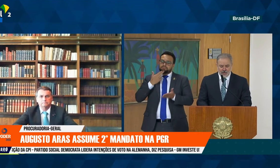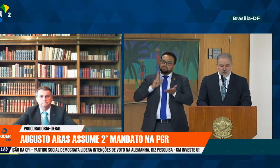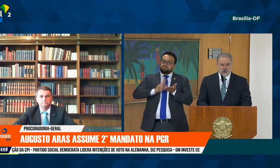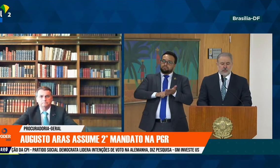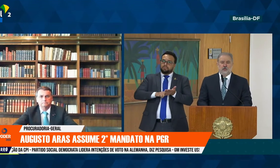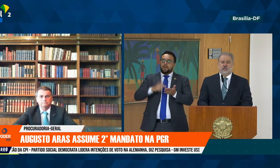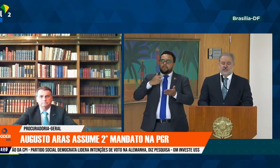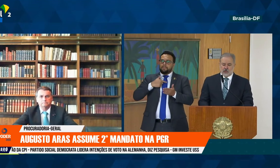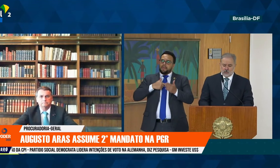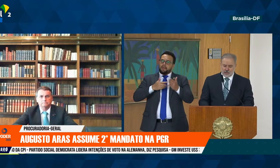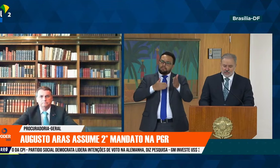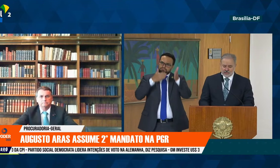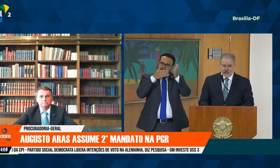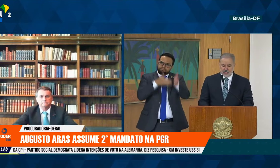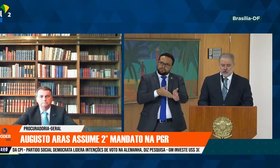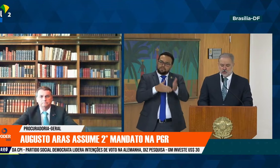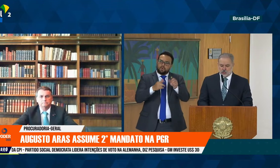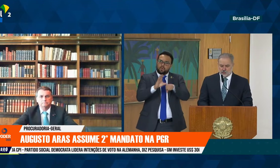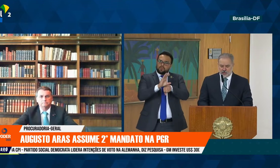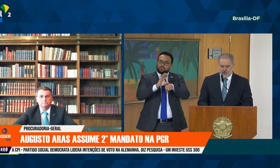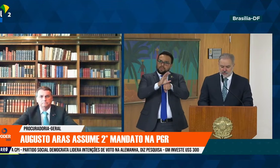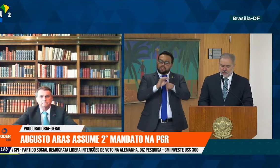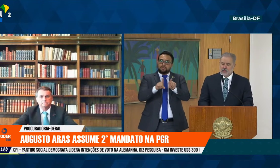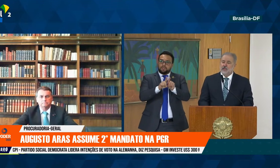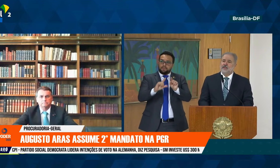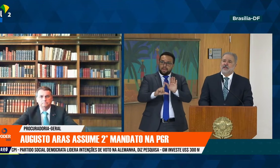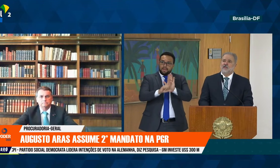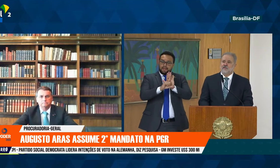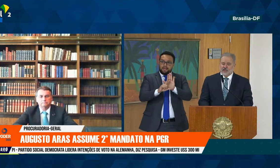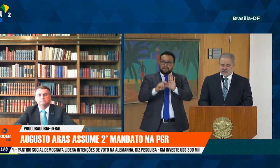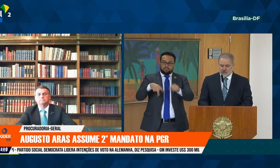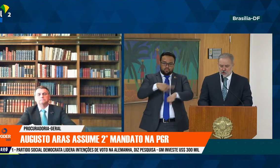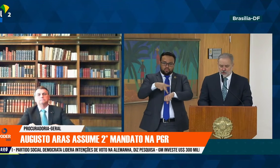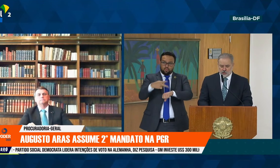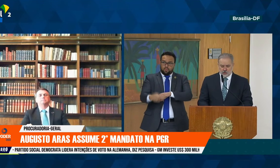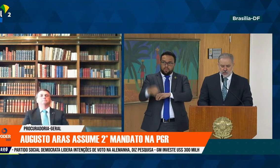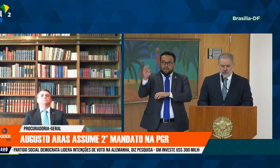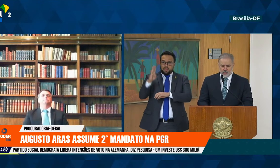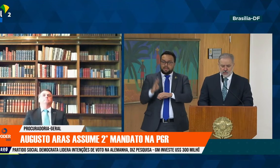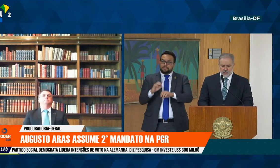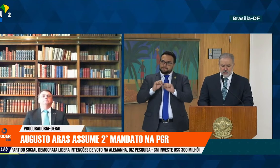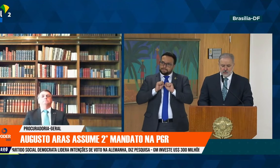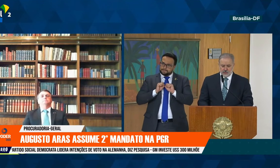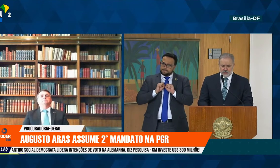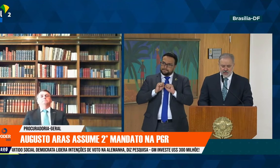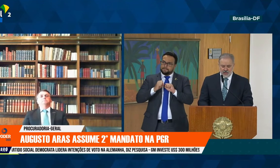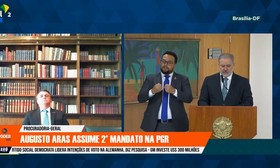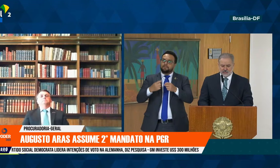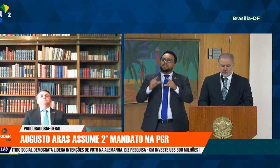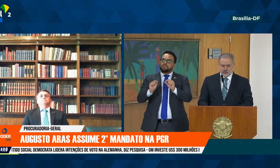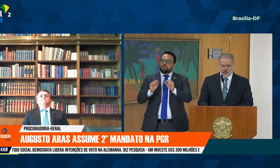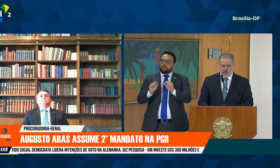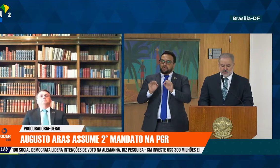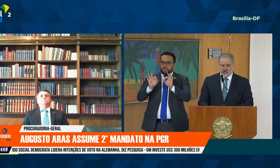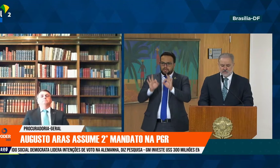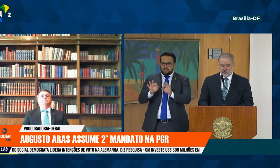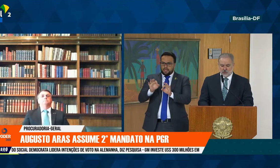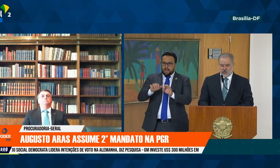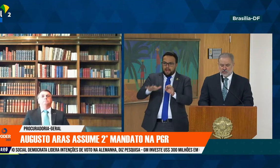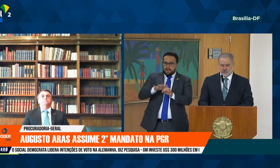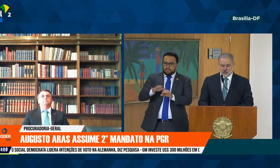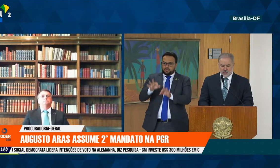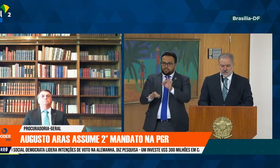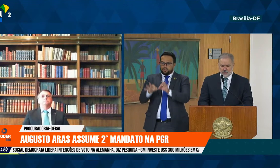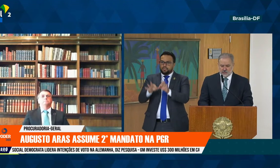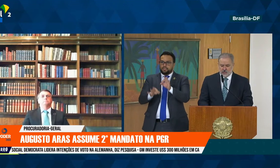lealdade à Constituição e às leis do nosso país, na defesa da ordem jurídica, dos interesses sociais e